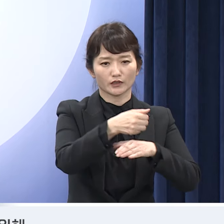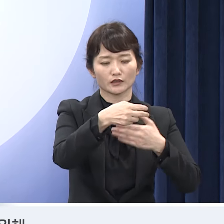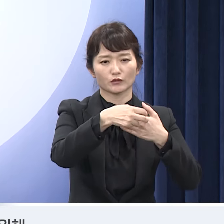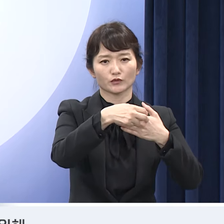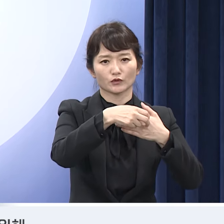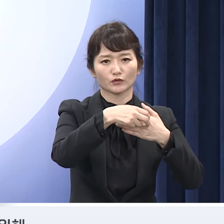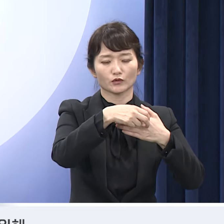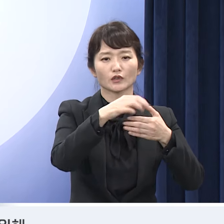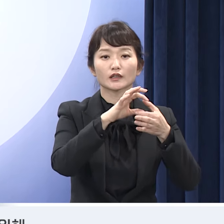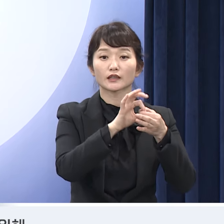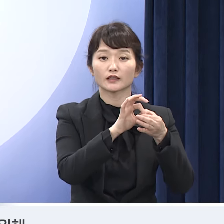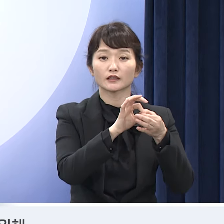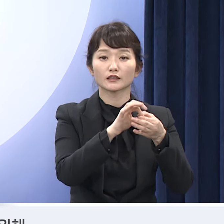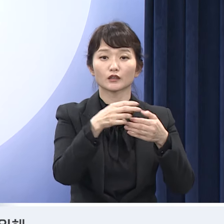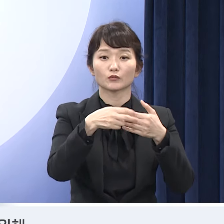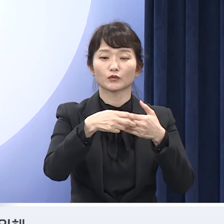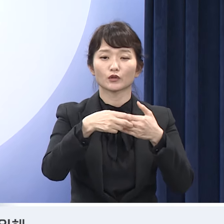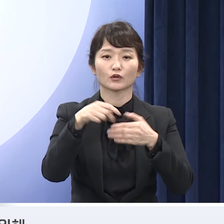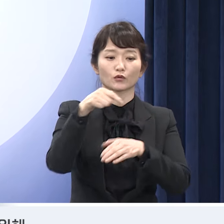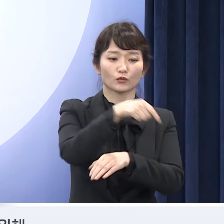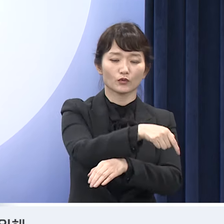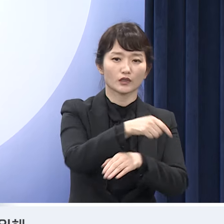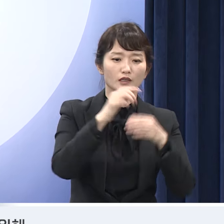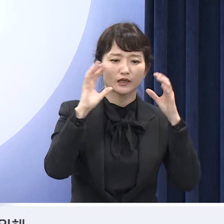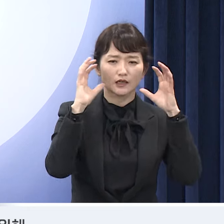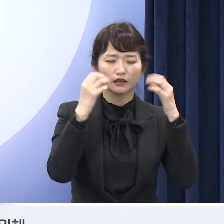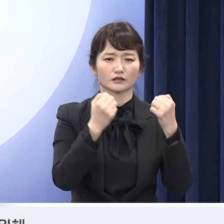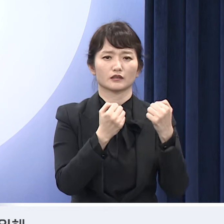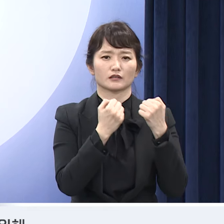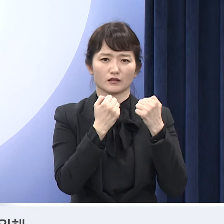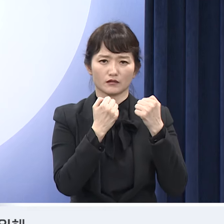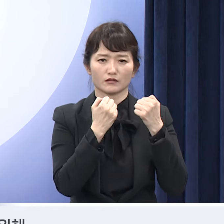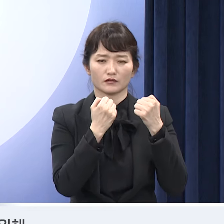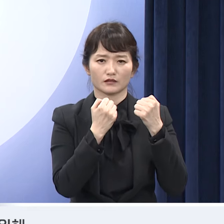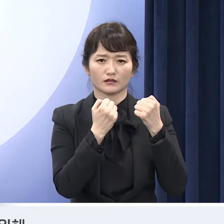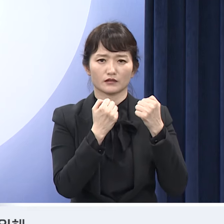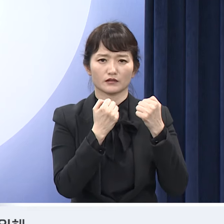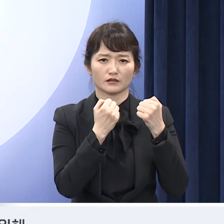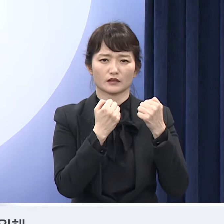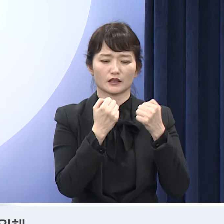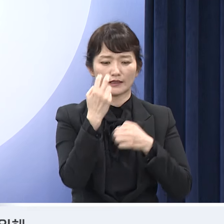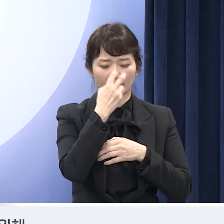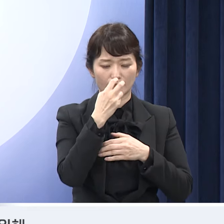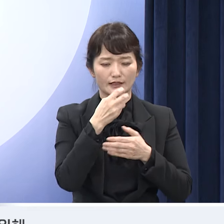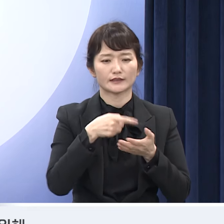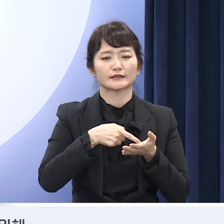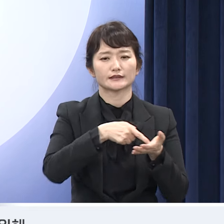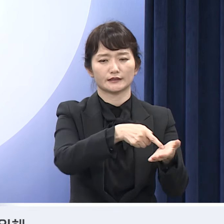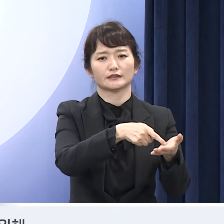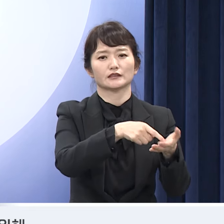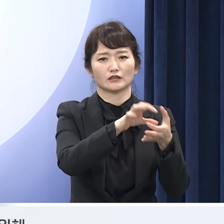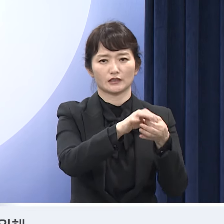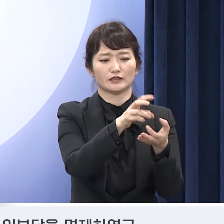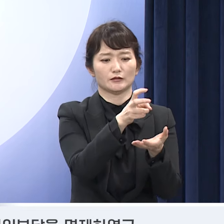병의원 중심 아동건강관리 심청 3당 시범사업도 추진하고 있습니다.